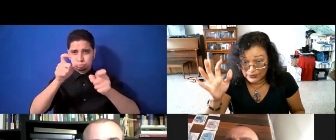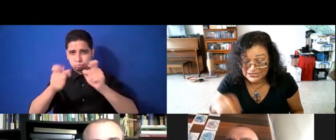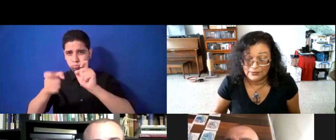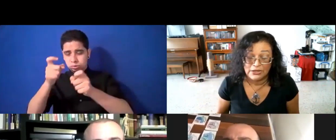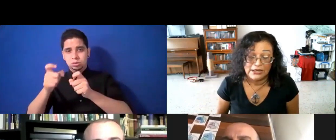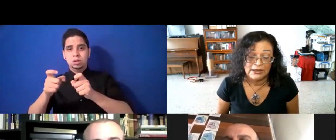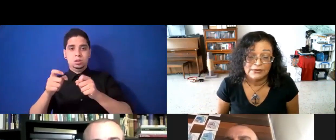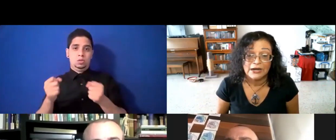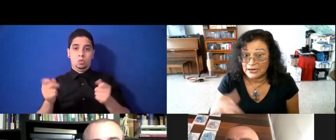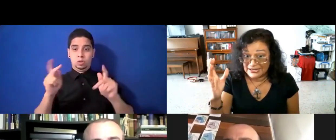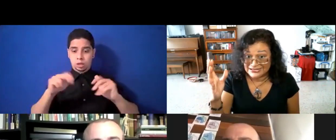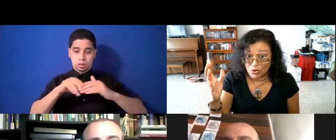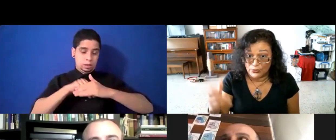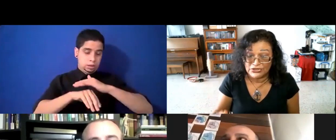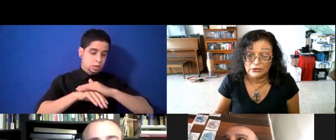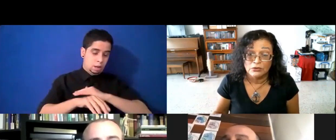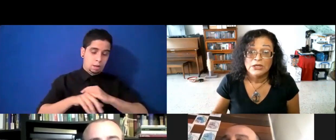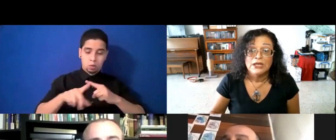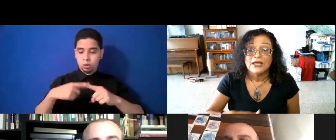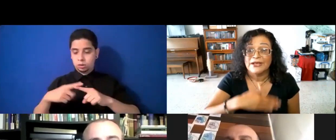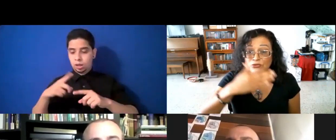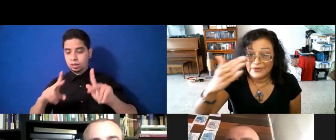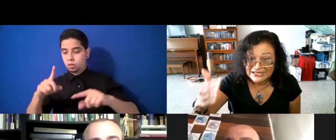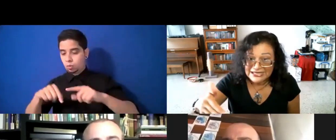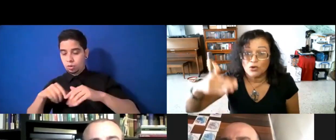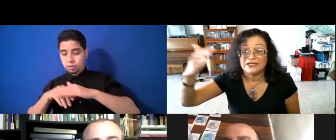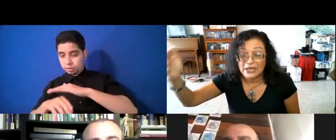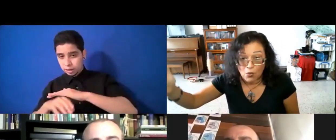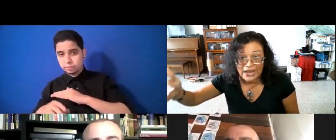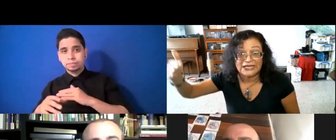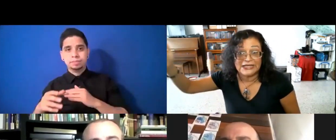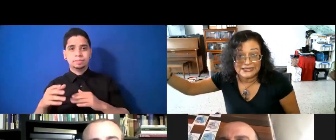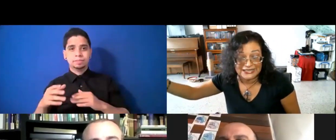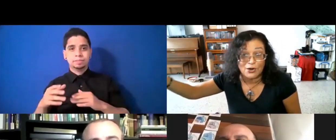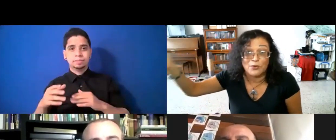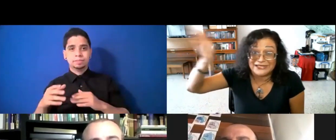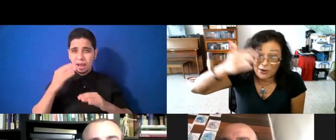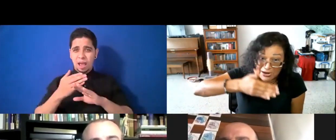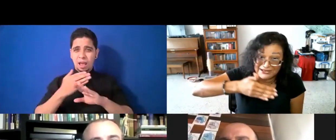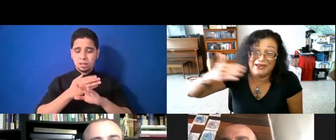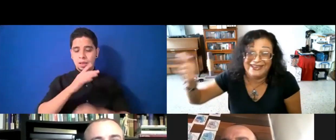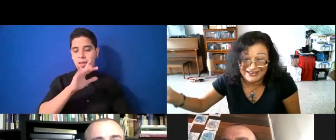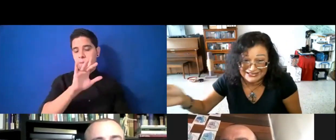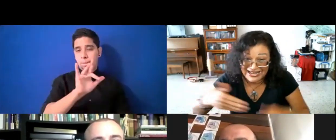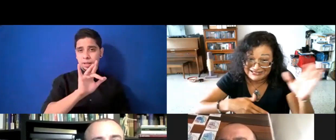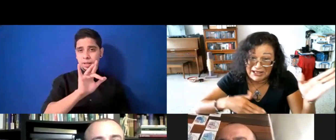empezaste a entrar, que era 25%, no 25, a 50, a 25, volvió a 50, a 30.